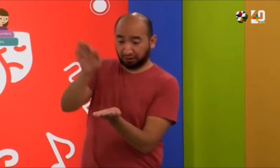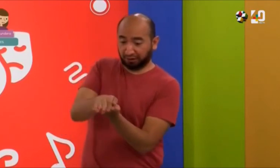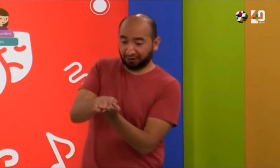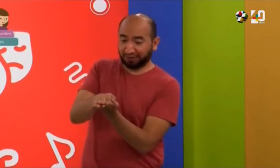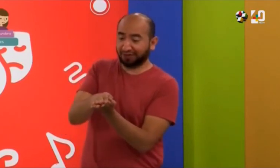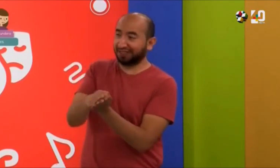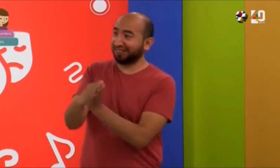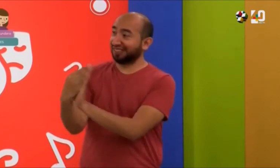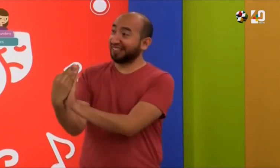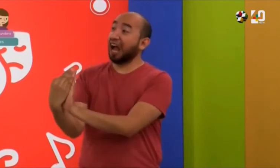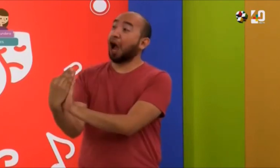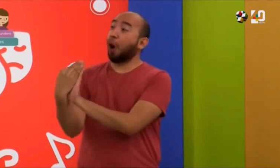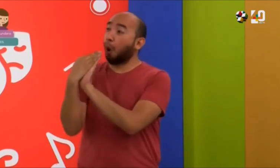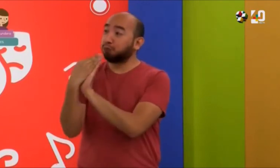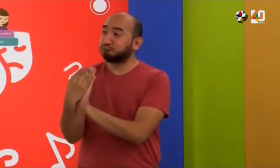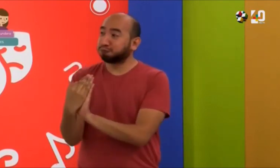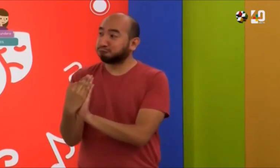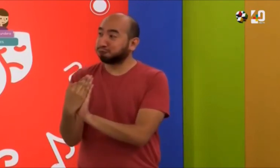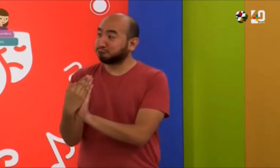Ya está bien.